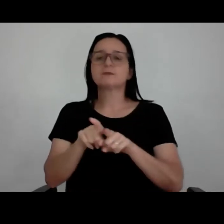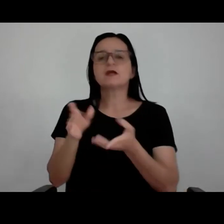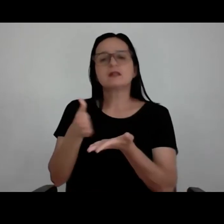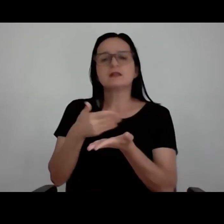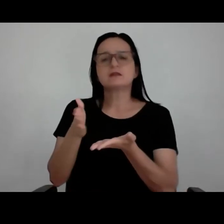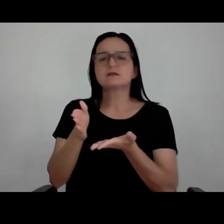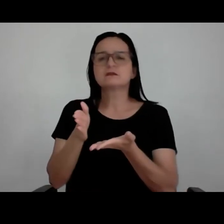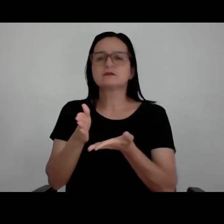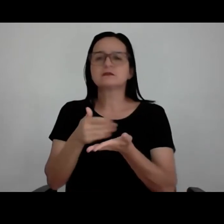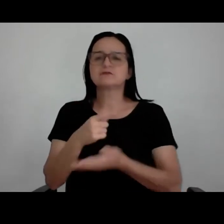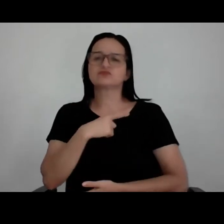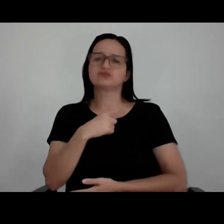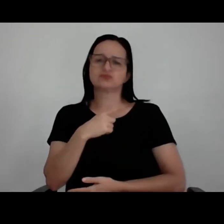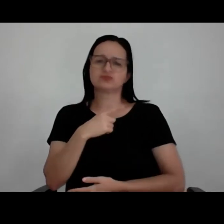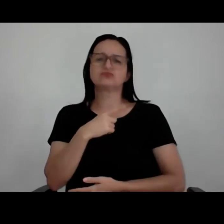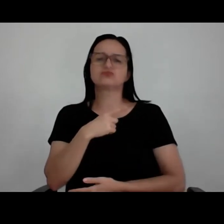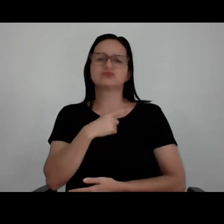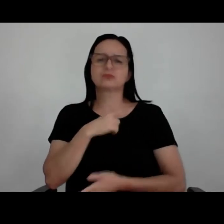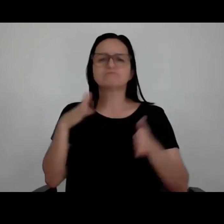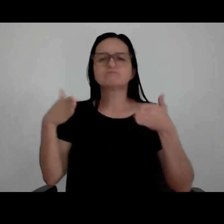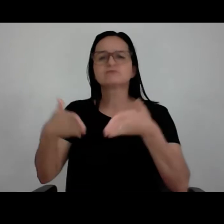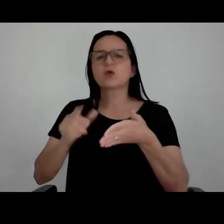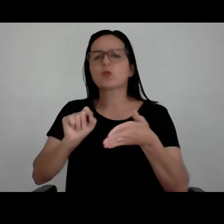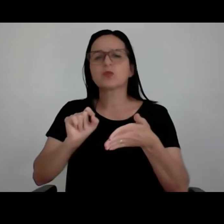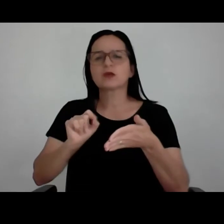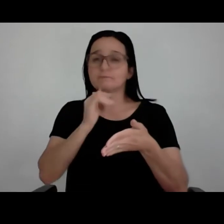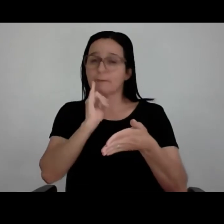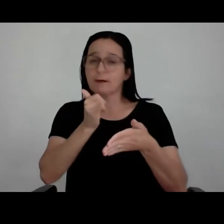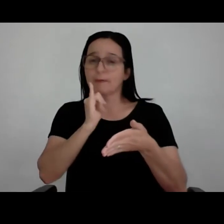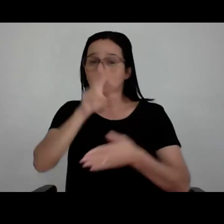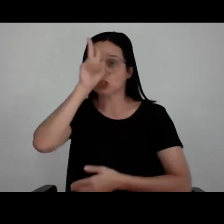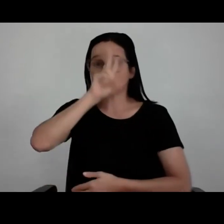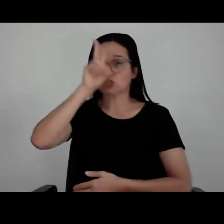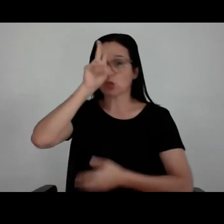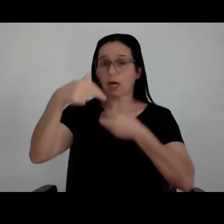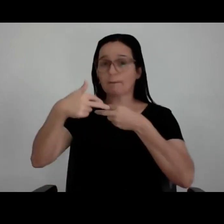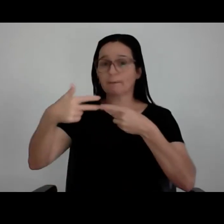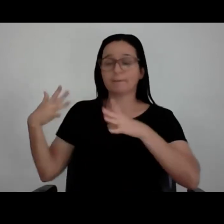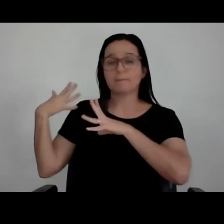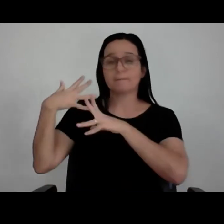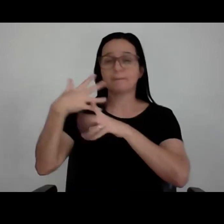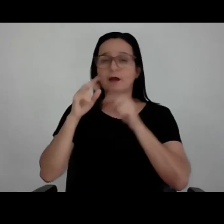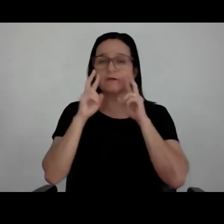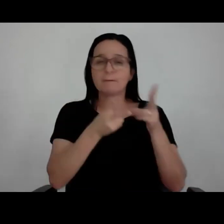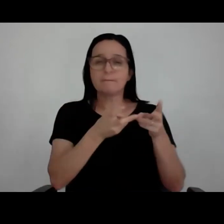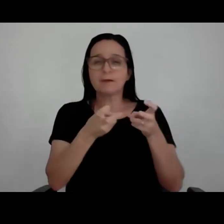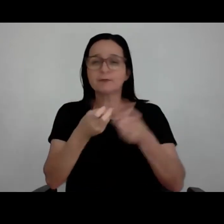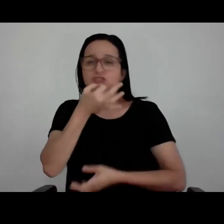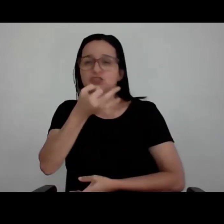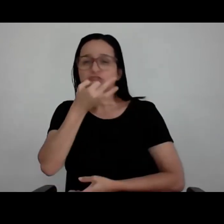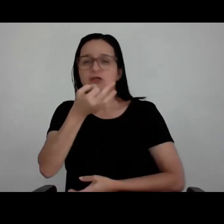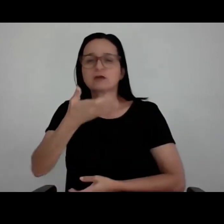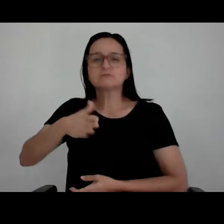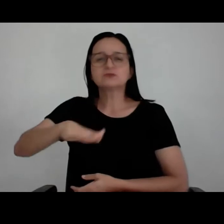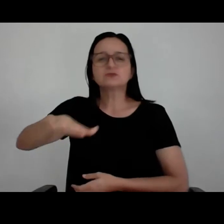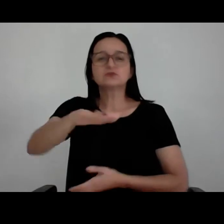foco, vamos contar histórias e contar casos e fatos e observações e dicas para o estudante